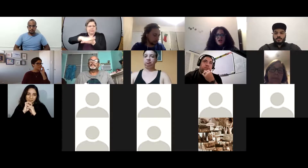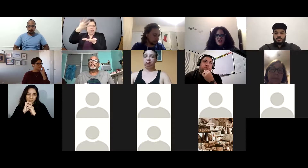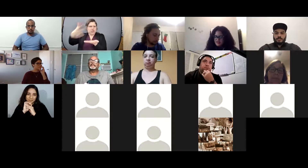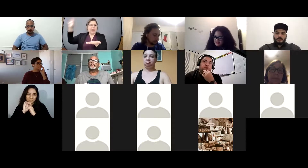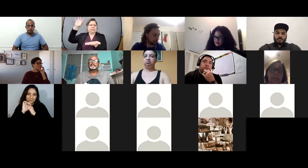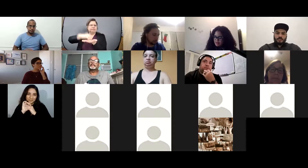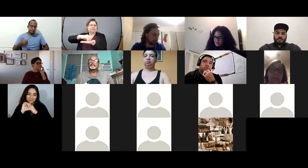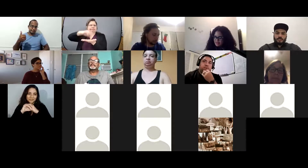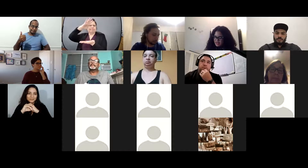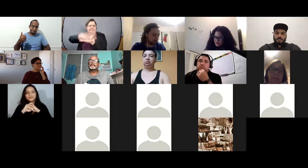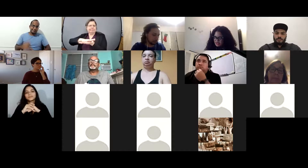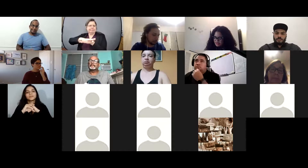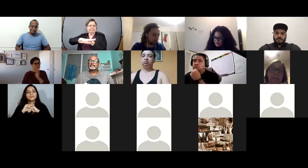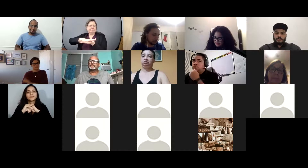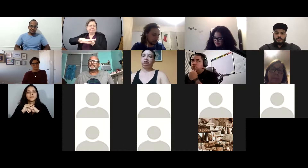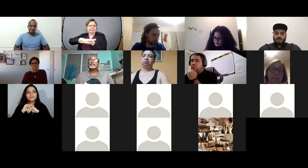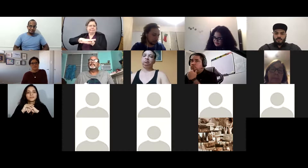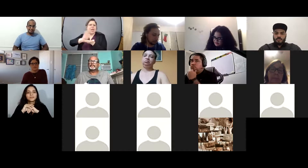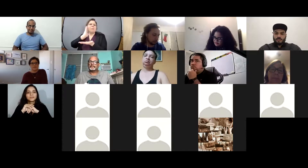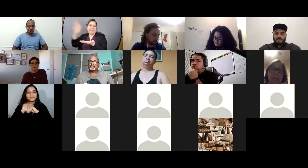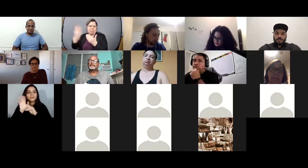a que sea una práctica continua